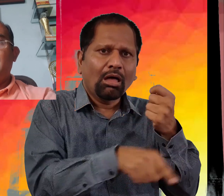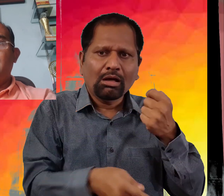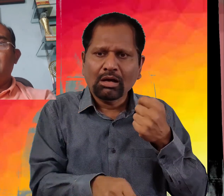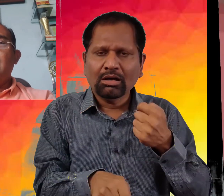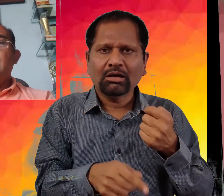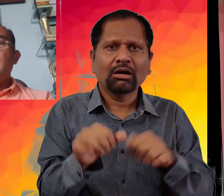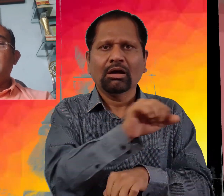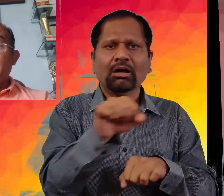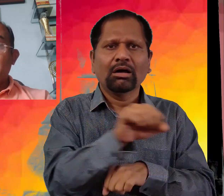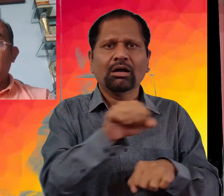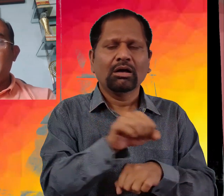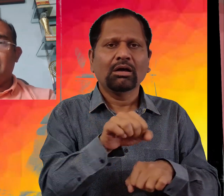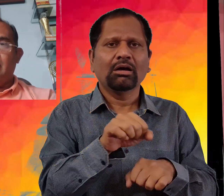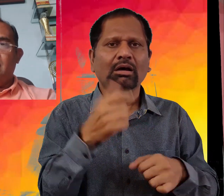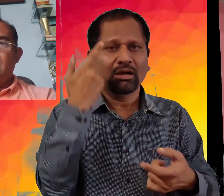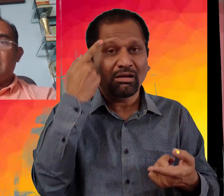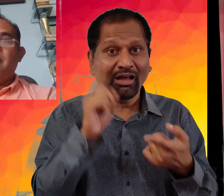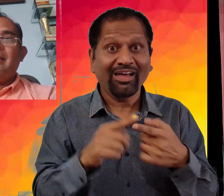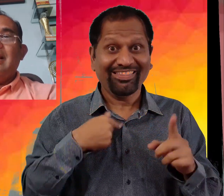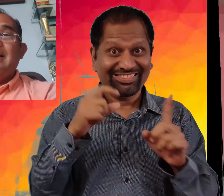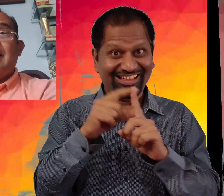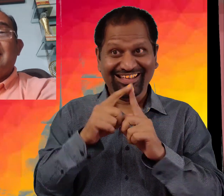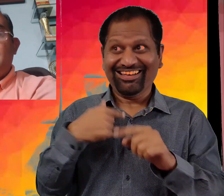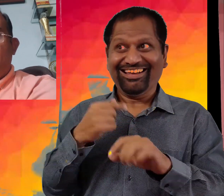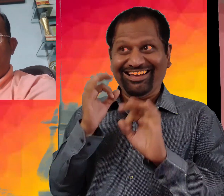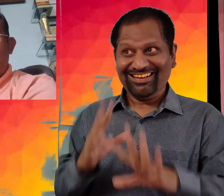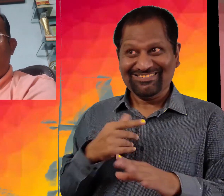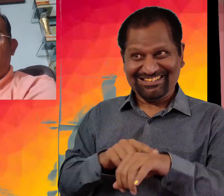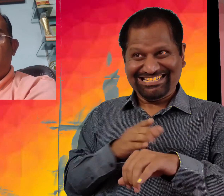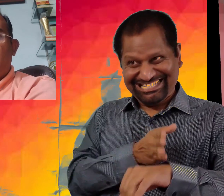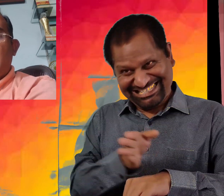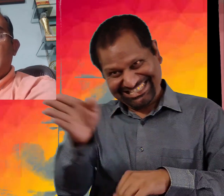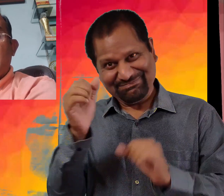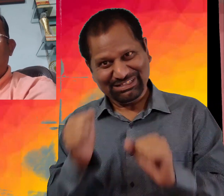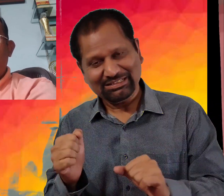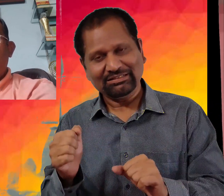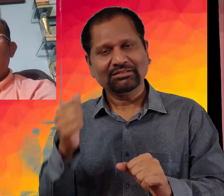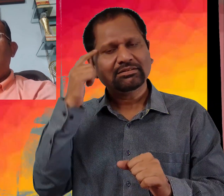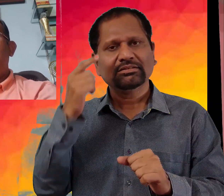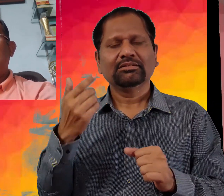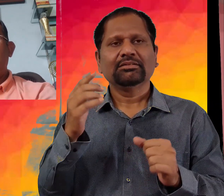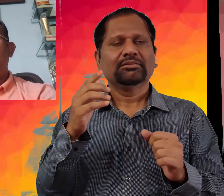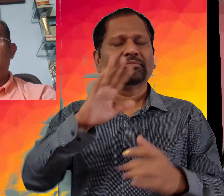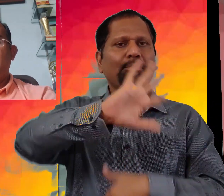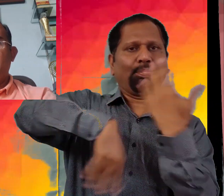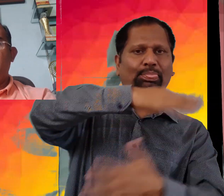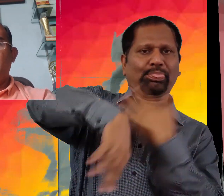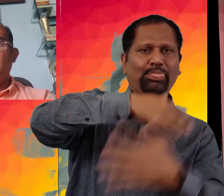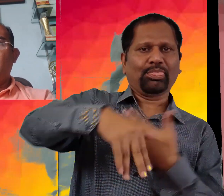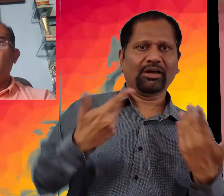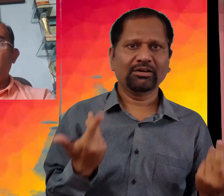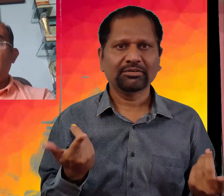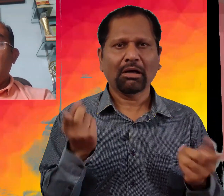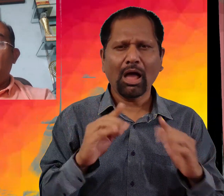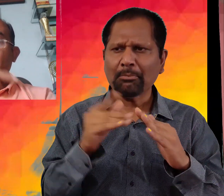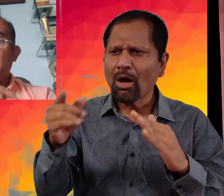وہاں سے میں نے ٹیکسی ہائر کی کہ میں دلی صحیح سمیے پہ پہنچ پاؤں لیکن ہم راستہ بٹک گئے